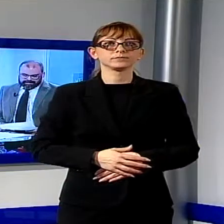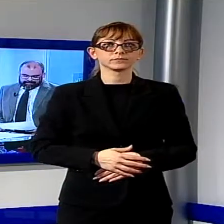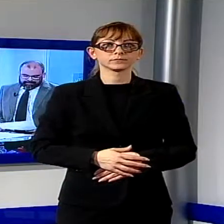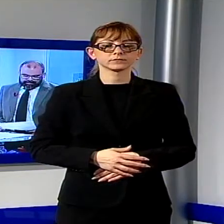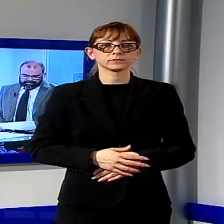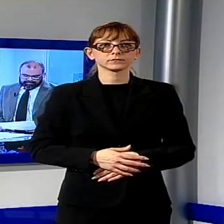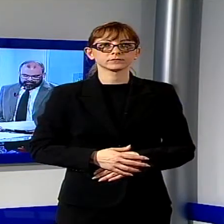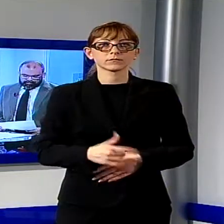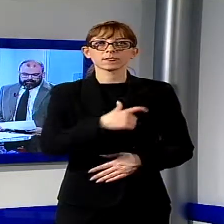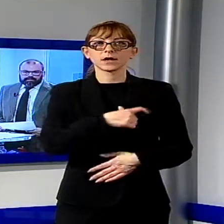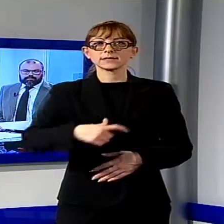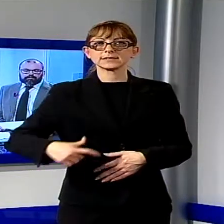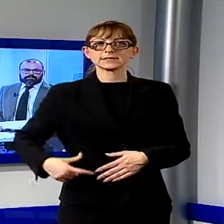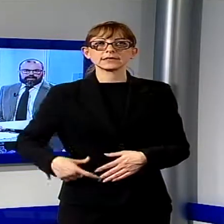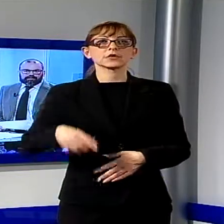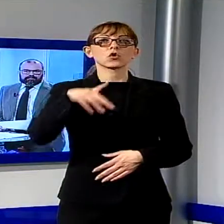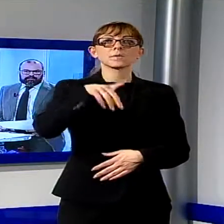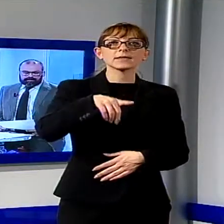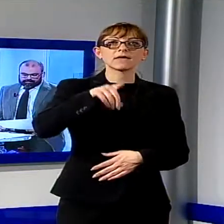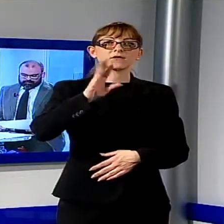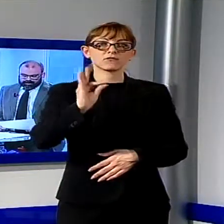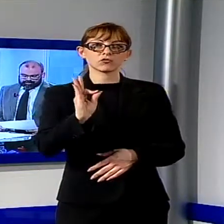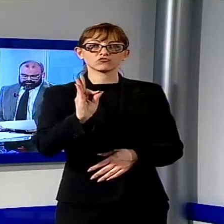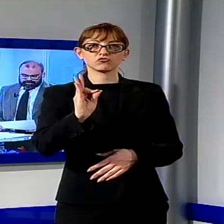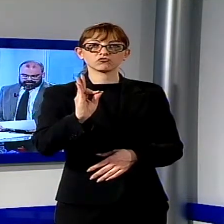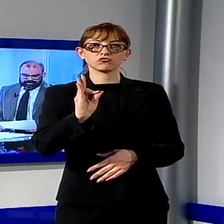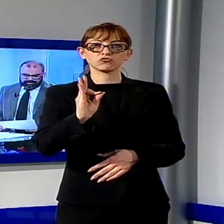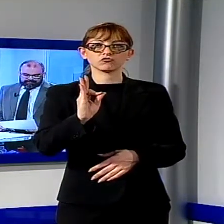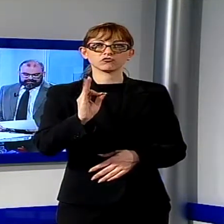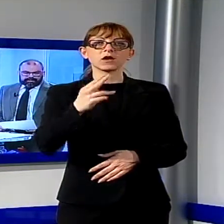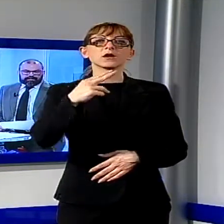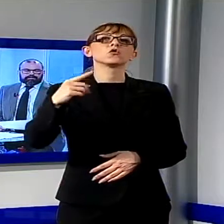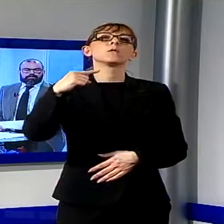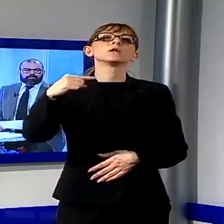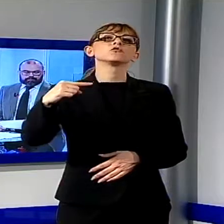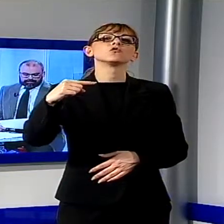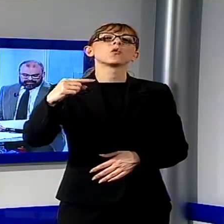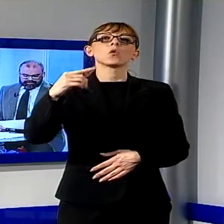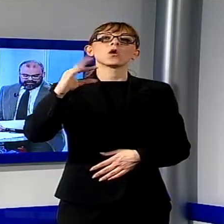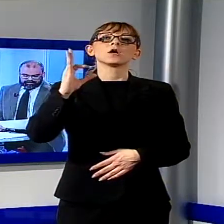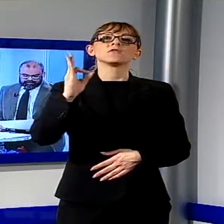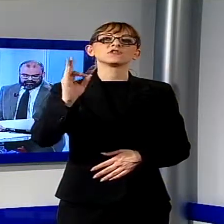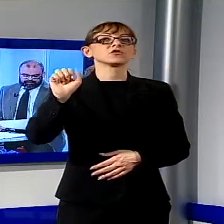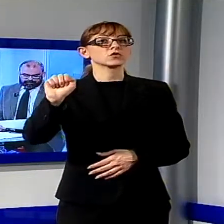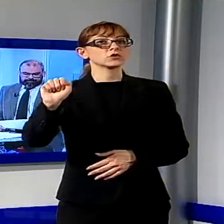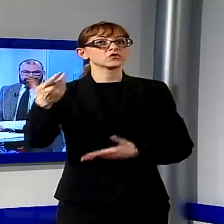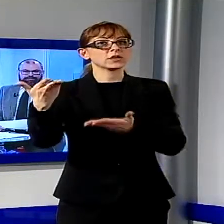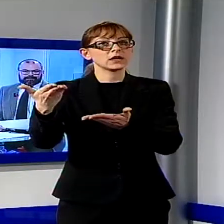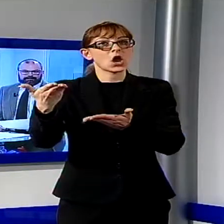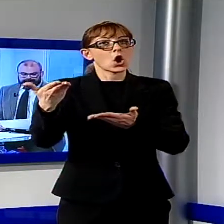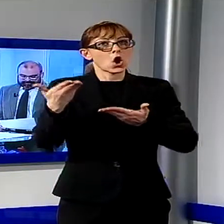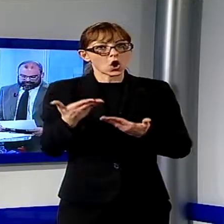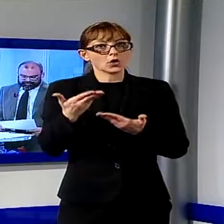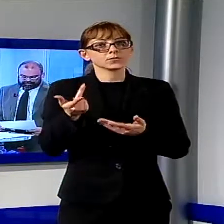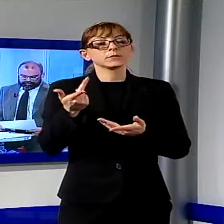Il sindaco di Pieve Fosciana, Francesco Angelini, sarà gradito ospite la prossima puntata